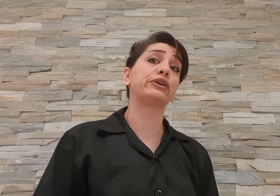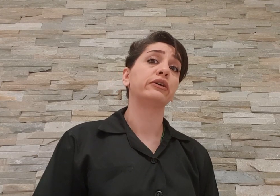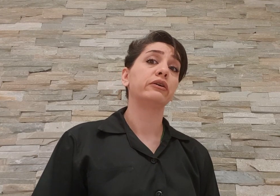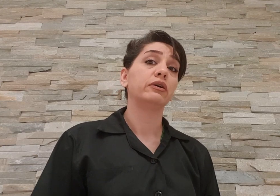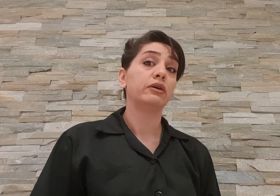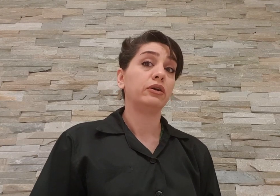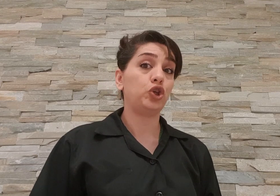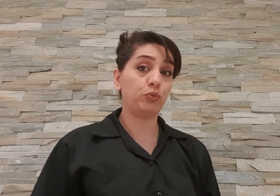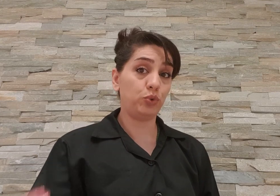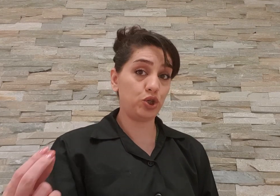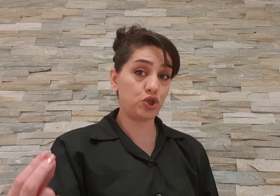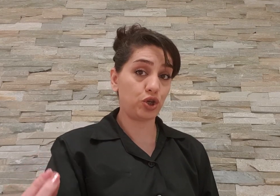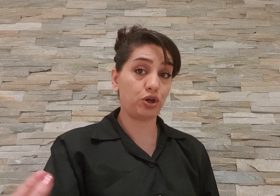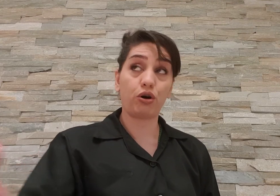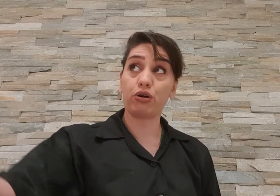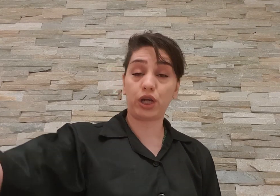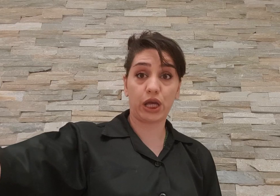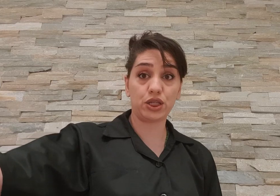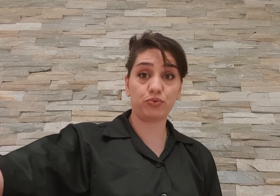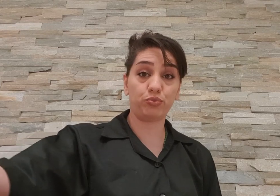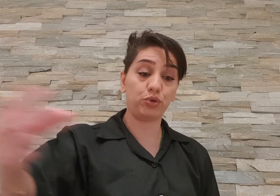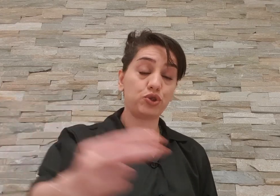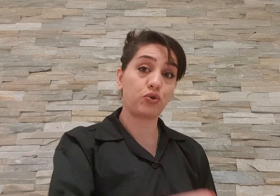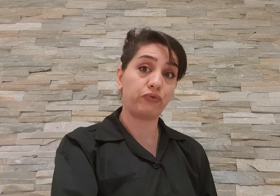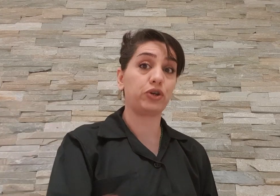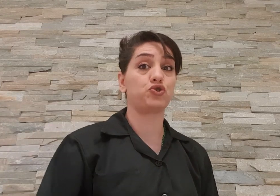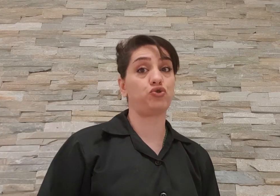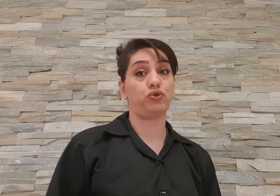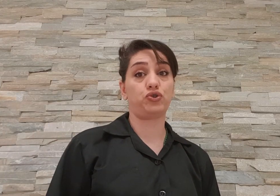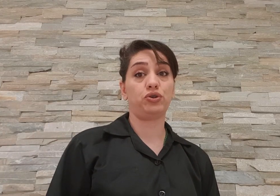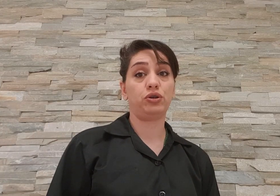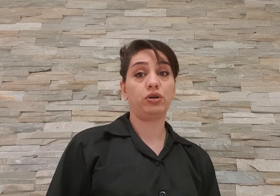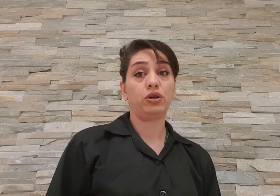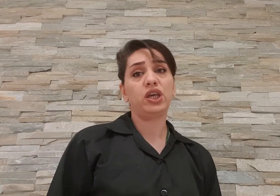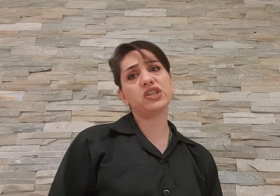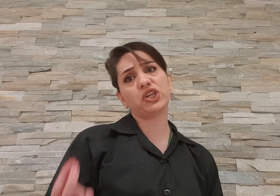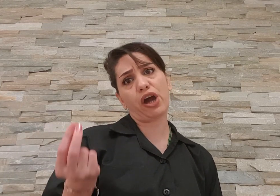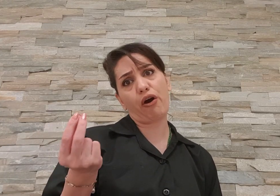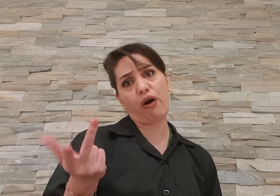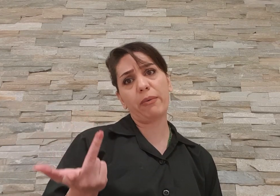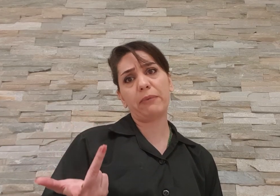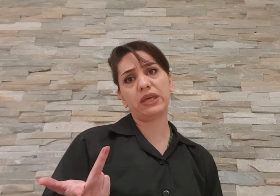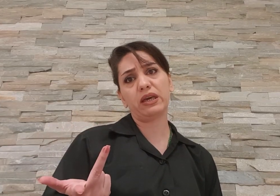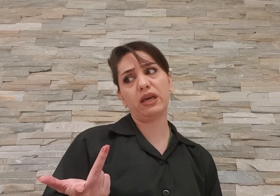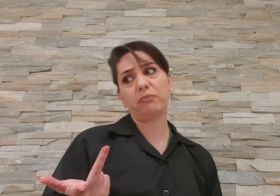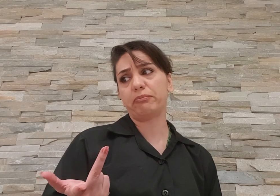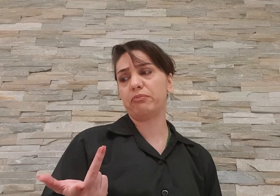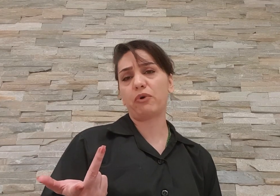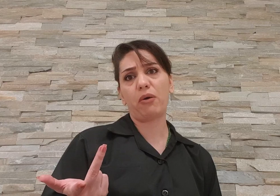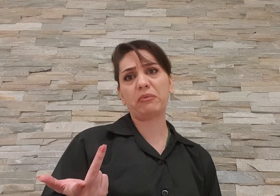یه میزه آقای رئیس بود با یه میز کنفرانس جلوش یه چیک آب هم که آب هم